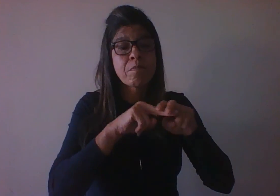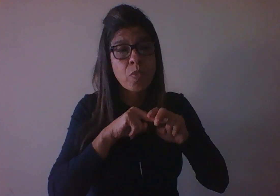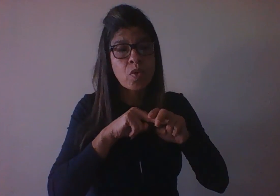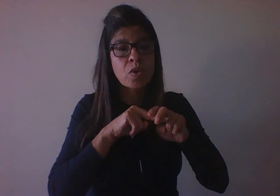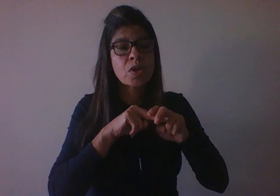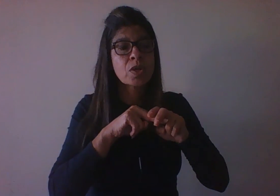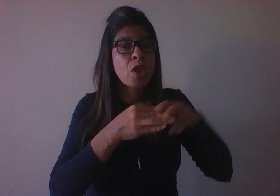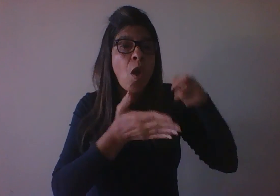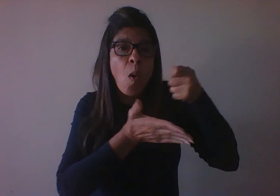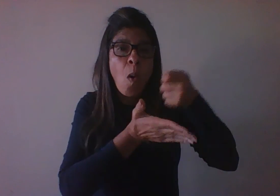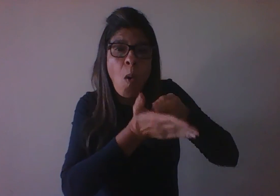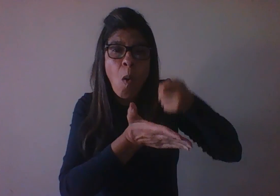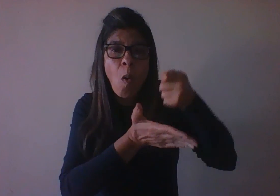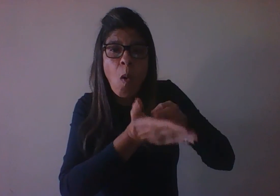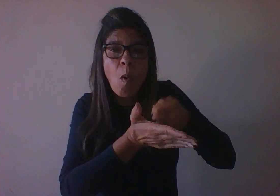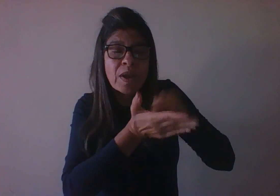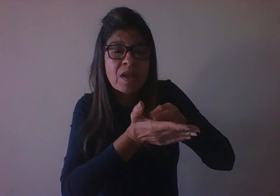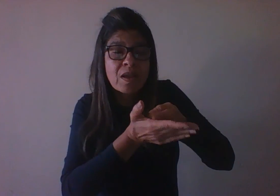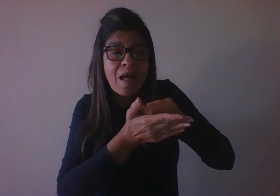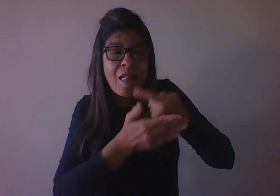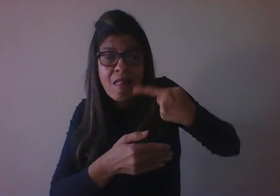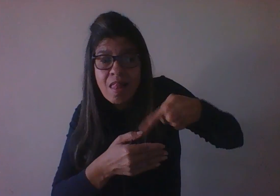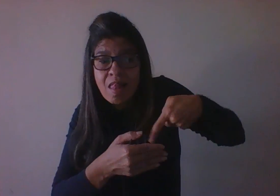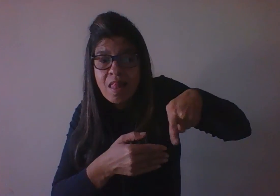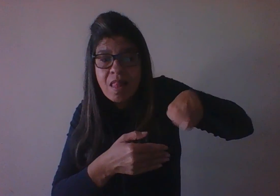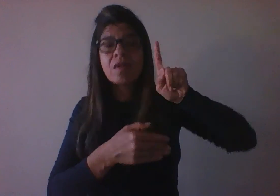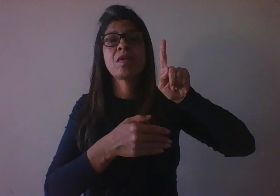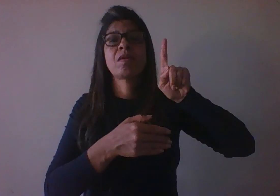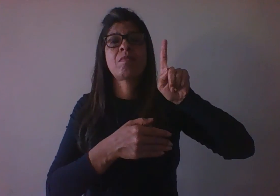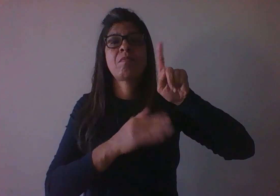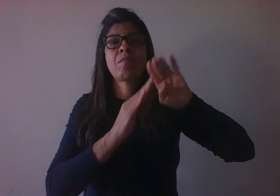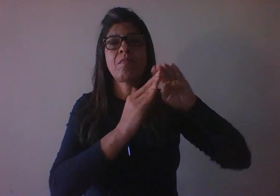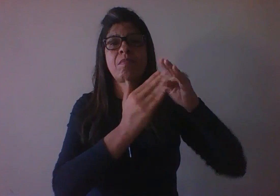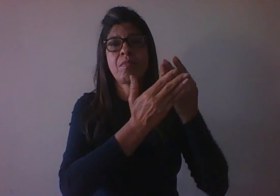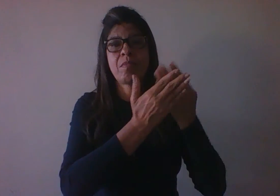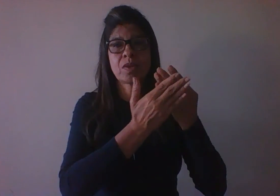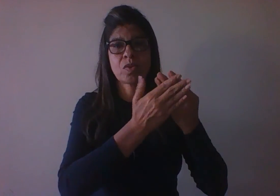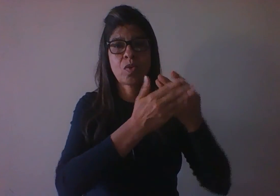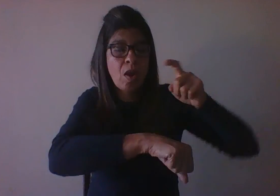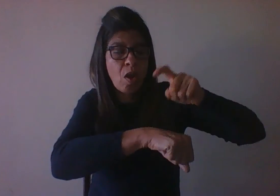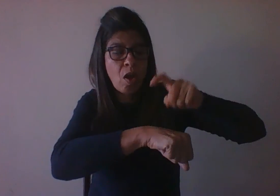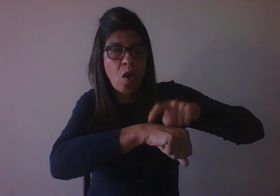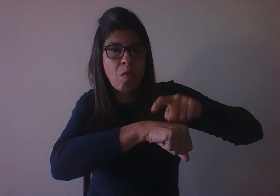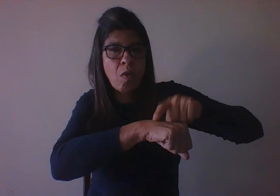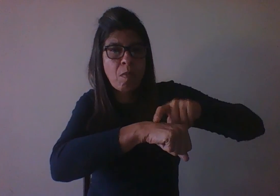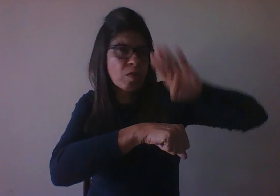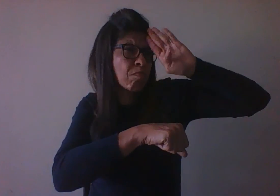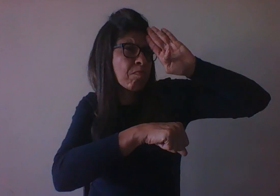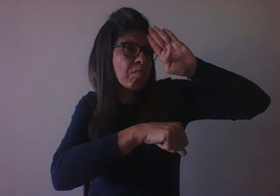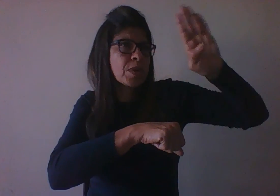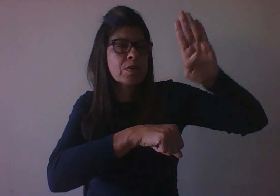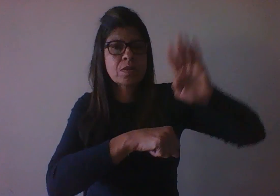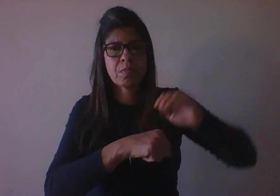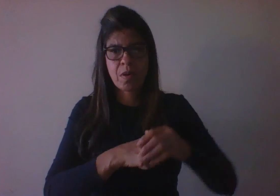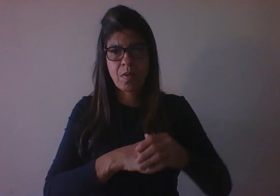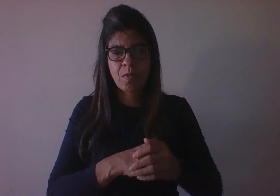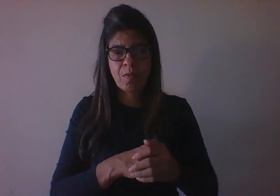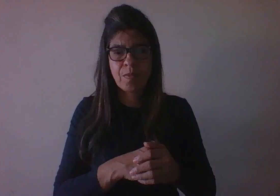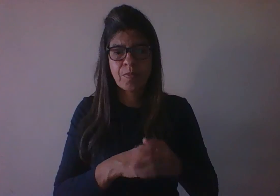escola. É o momento mais adequado para o aprendizado desses indivíduos. A criança não se desenvolverá